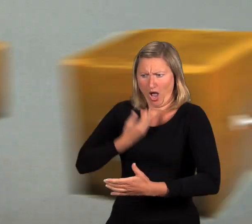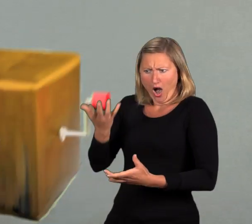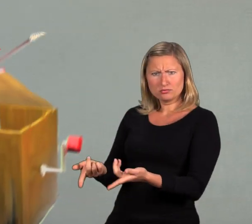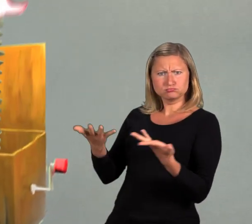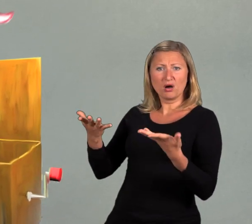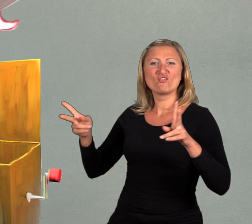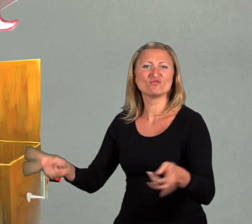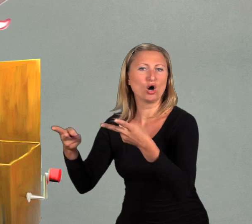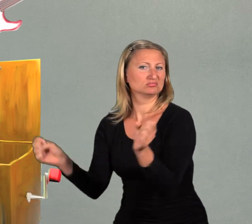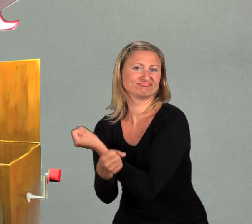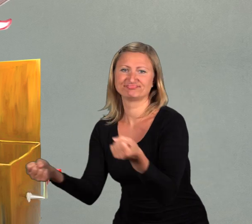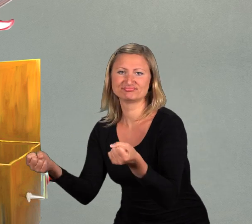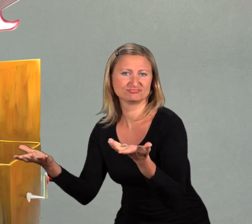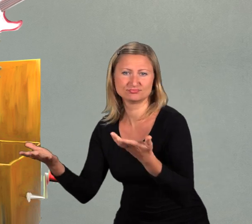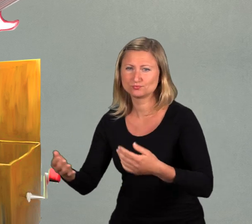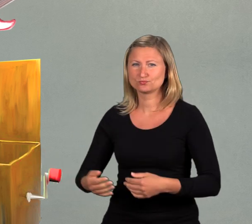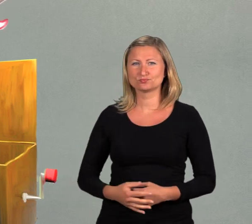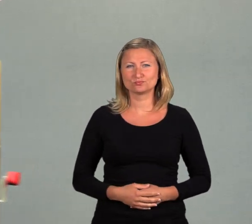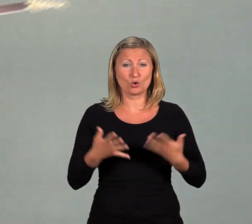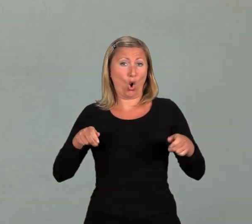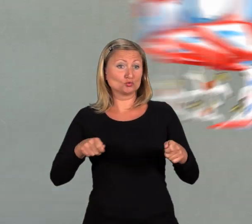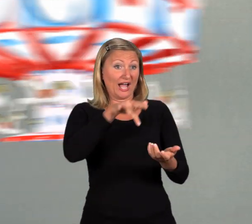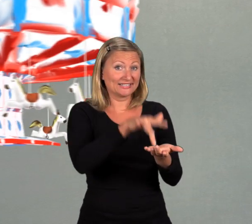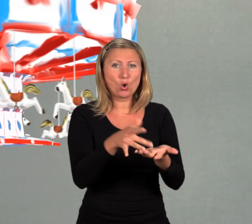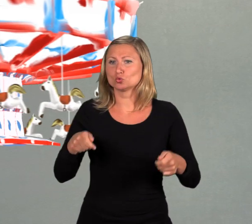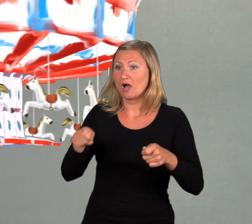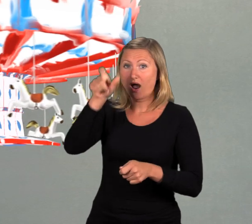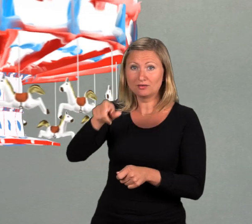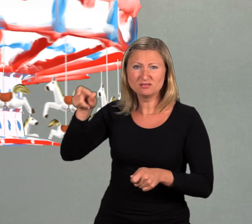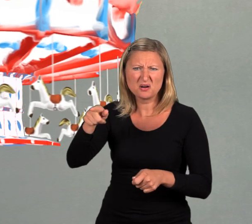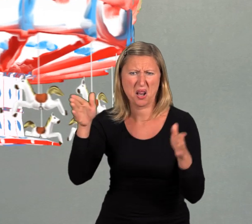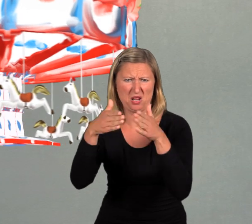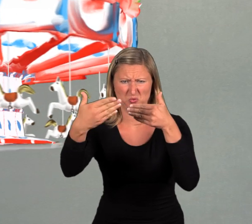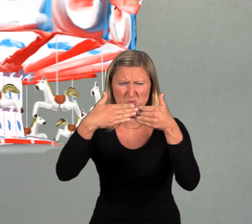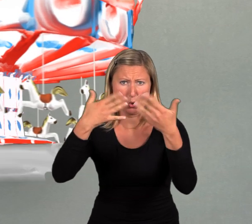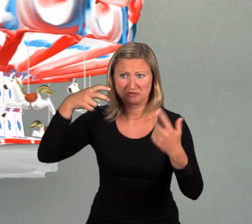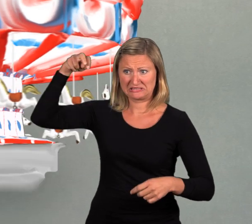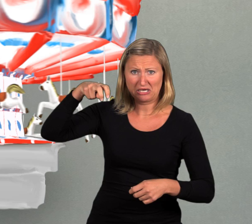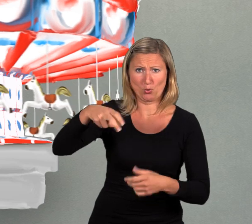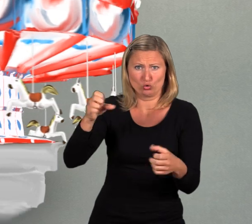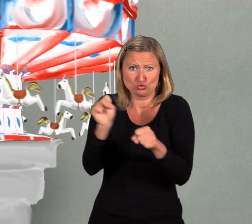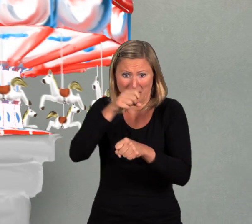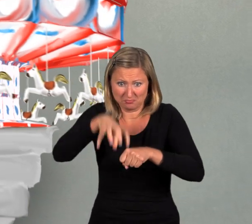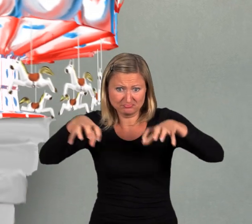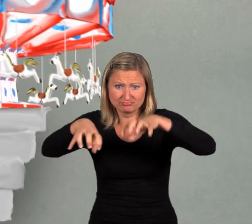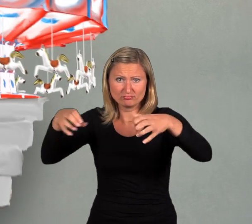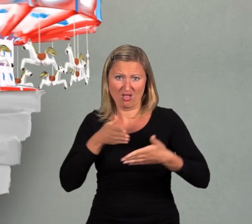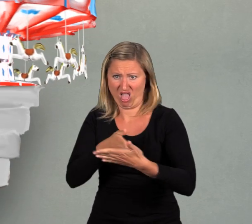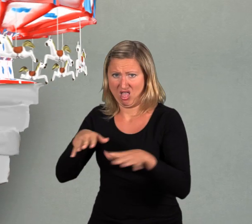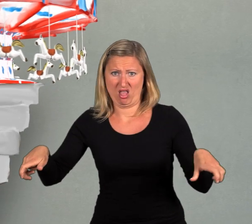deren Talente nicht ausreichend gefördert werden Rollstuhlfahrerinnen und Rollstuhlfahrern Die ständig auf schmale Türen, Treppen oder